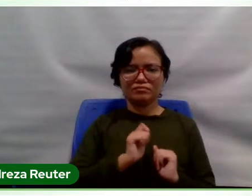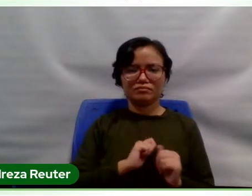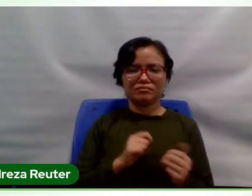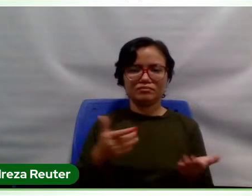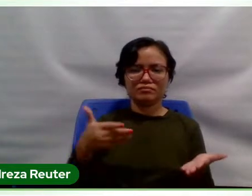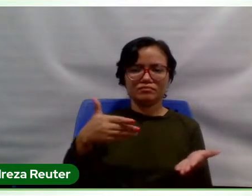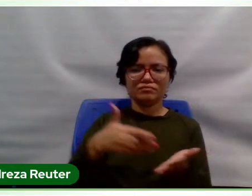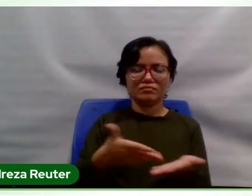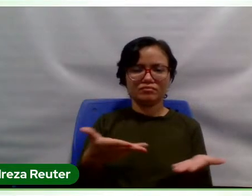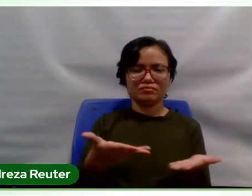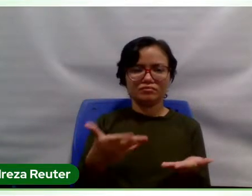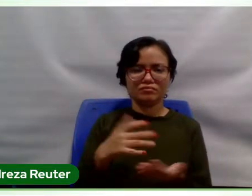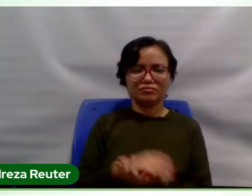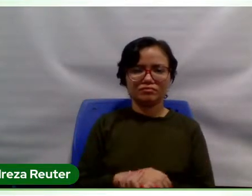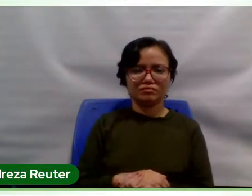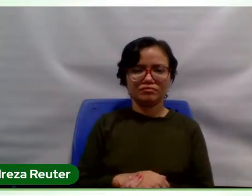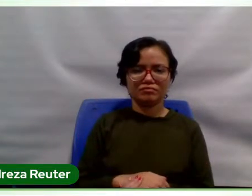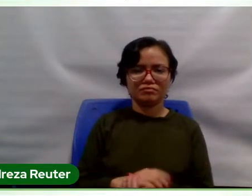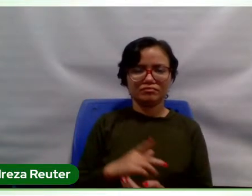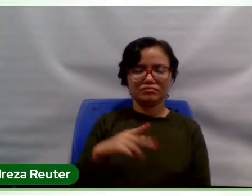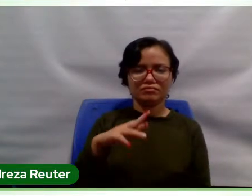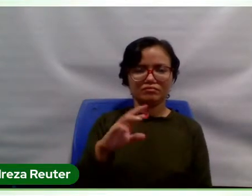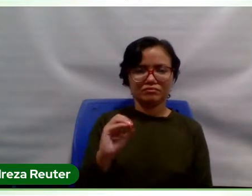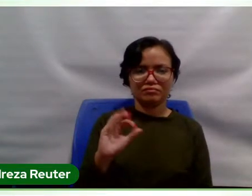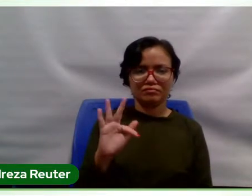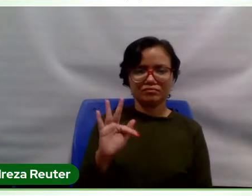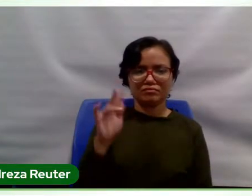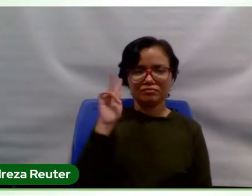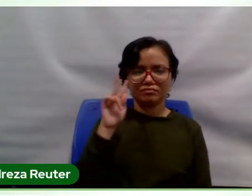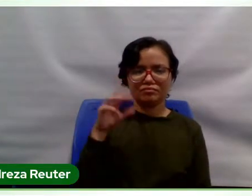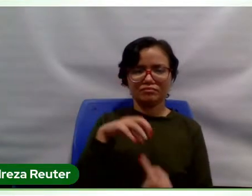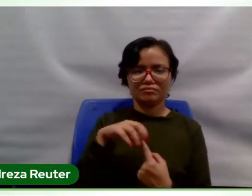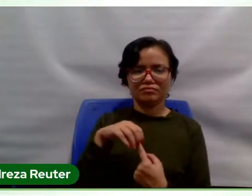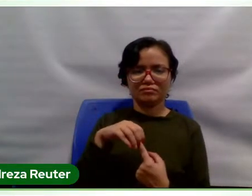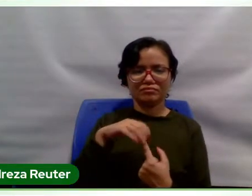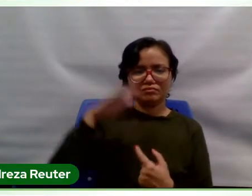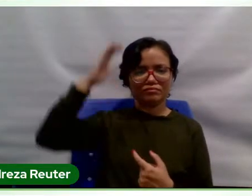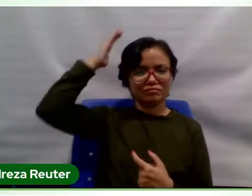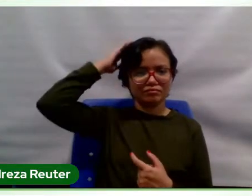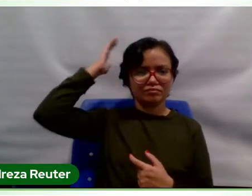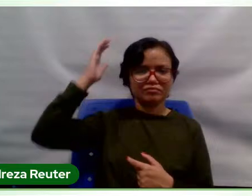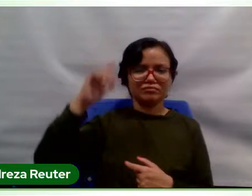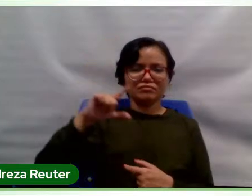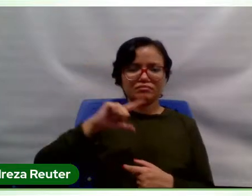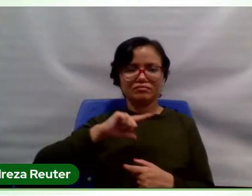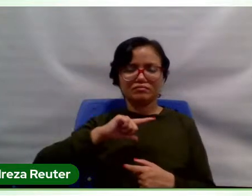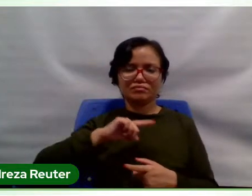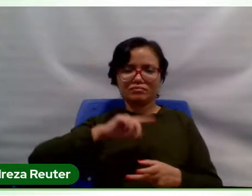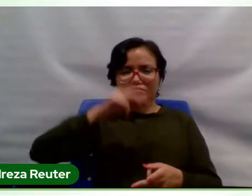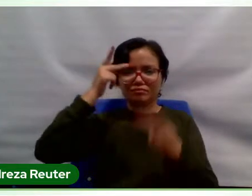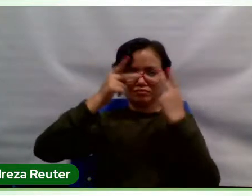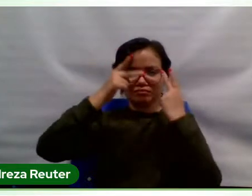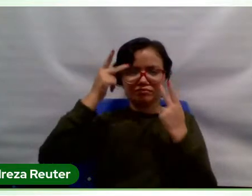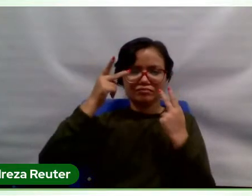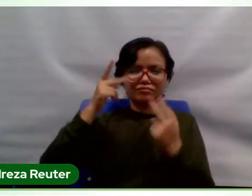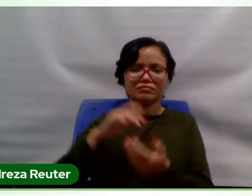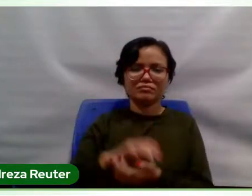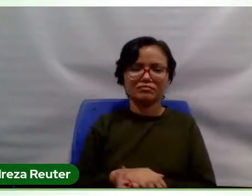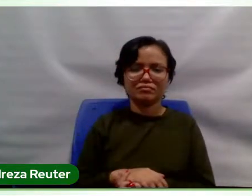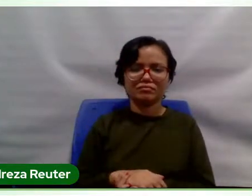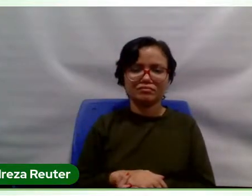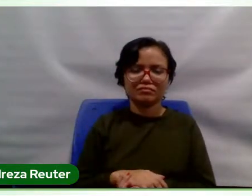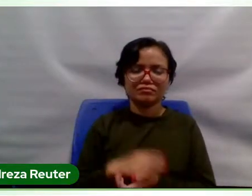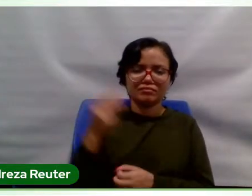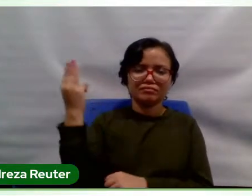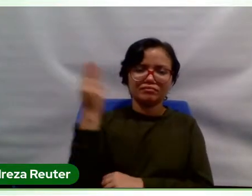Prof. História era o único do Pará. Você tinha gente daqui, do sul, do sudeste, mas você tinha gente do Piauí, do Maranhão,